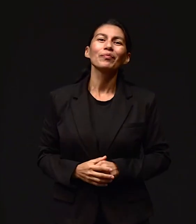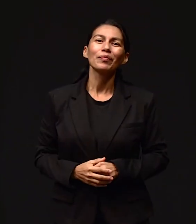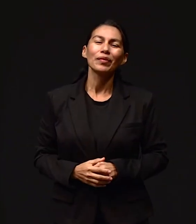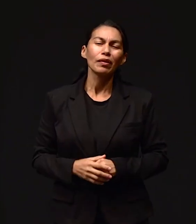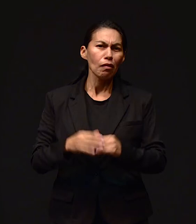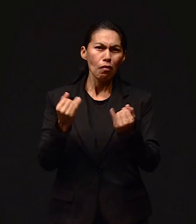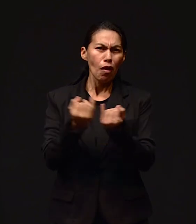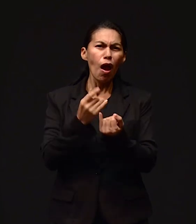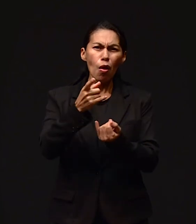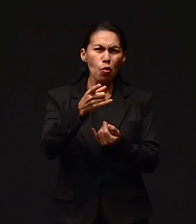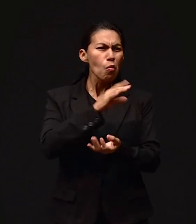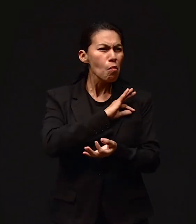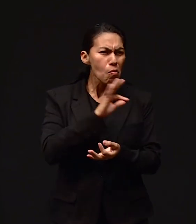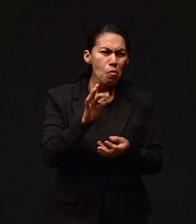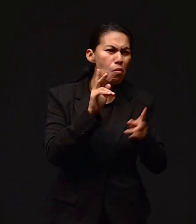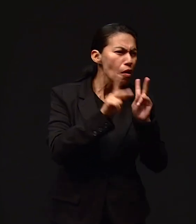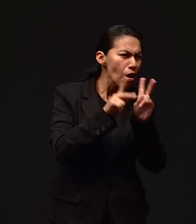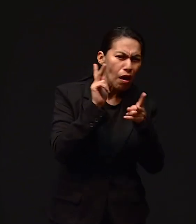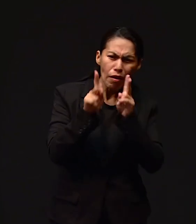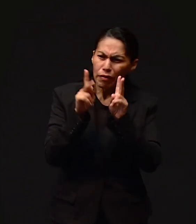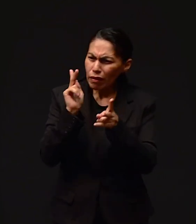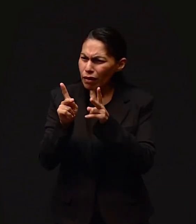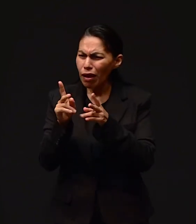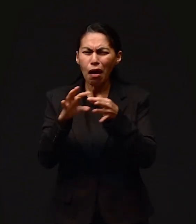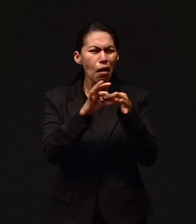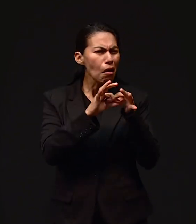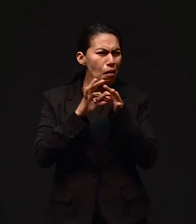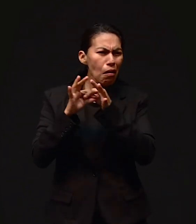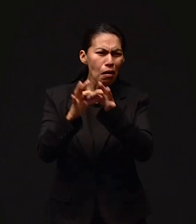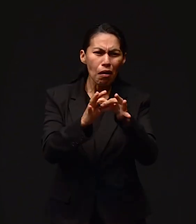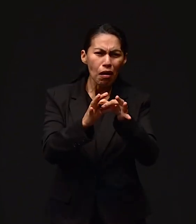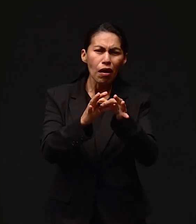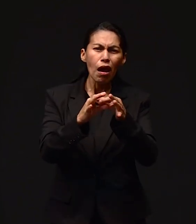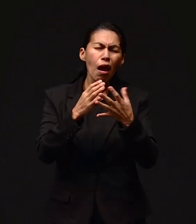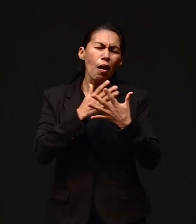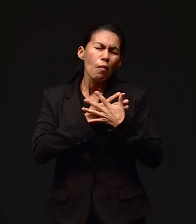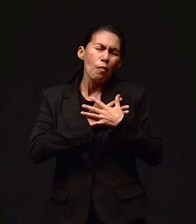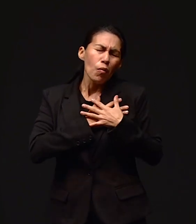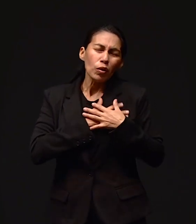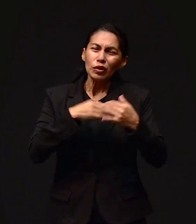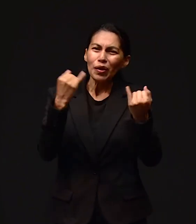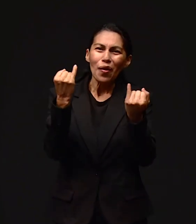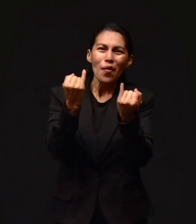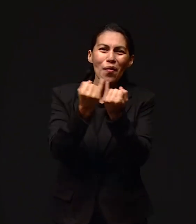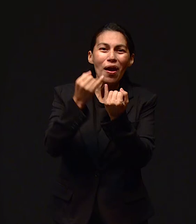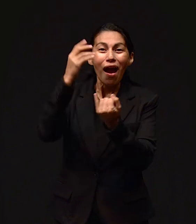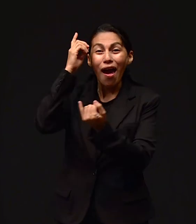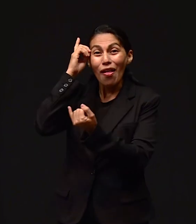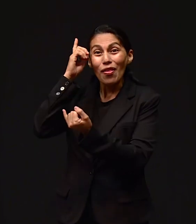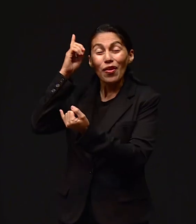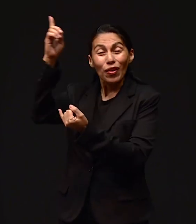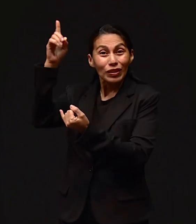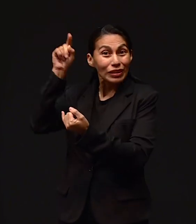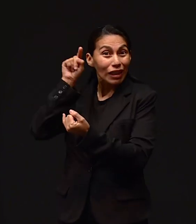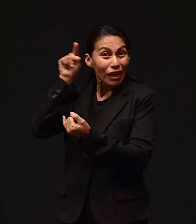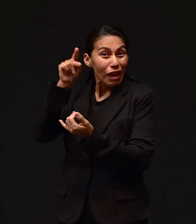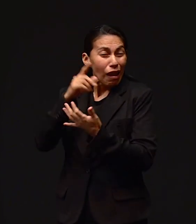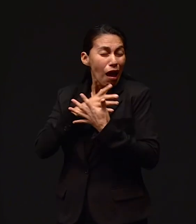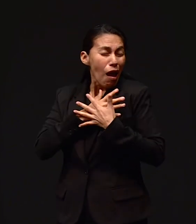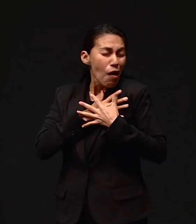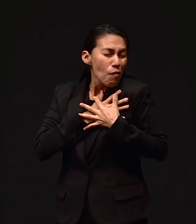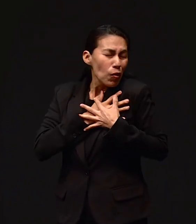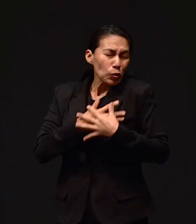relacionarte, porque así es Dios. Dios es amor y nos creó con la capacidad de